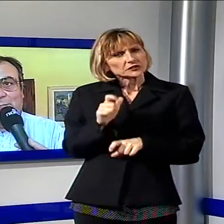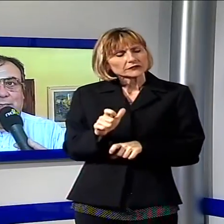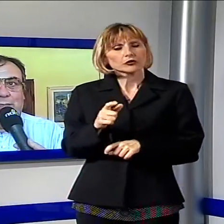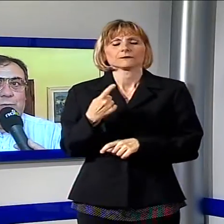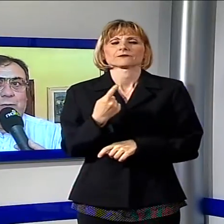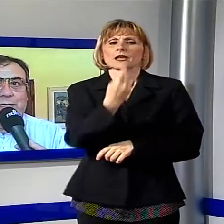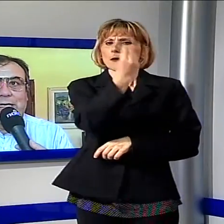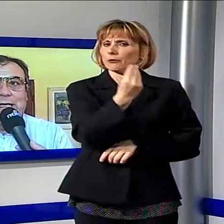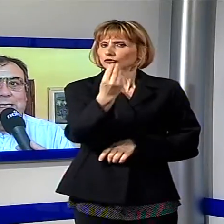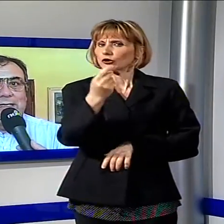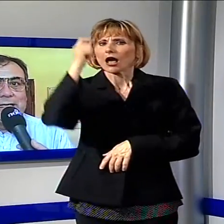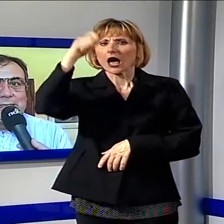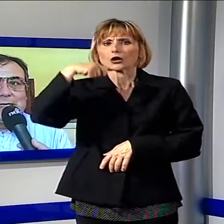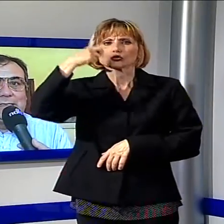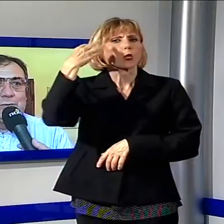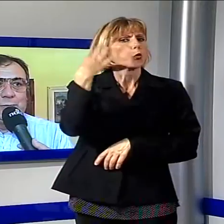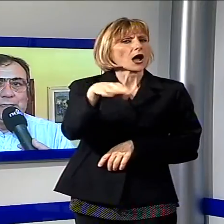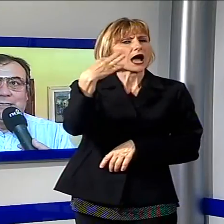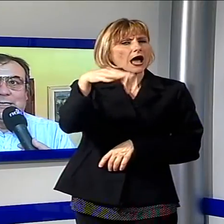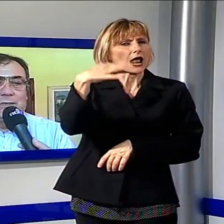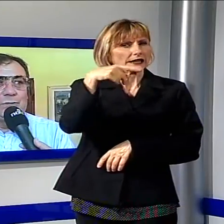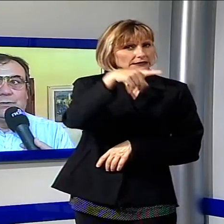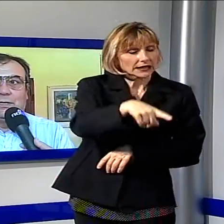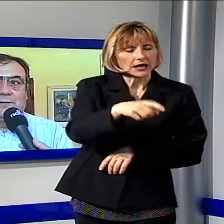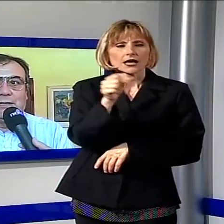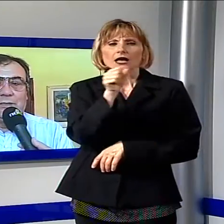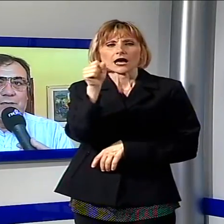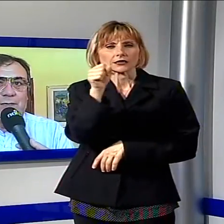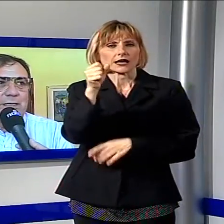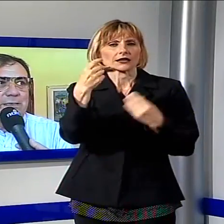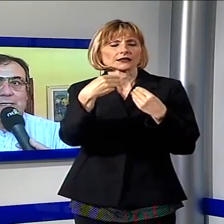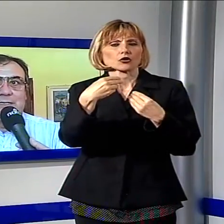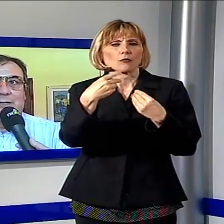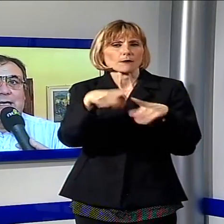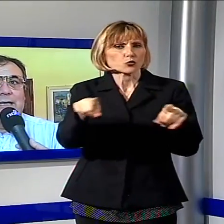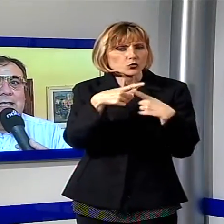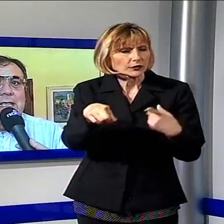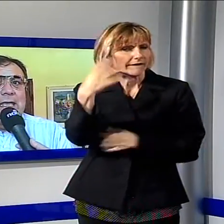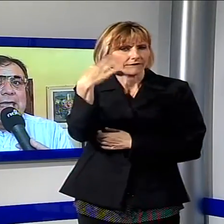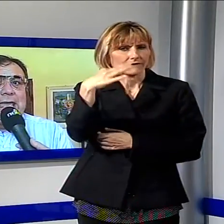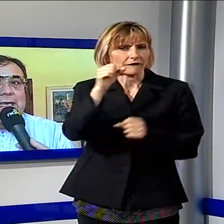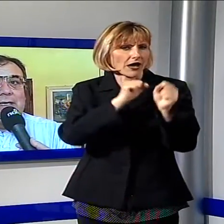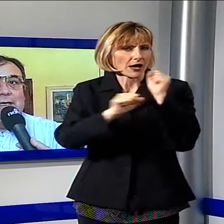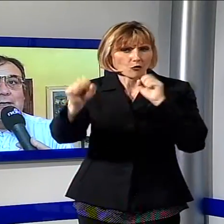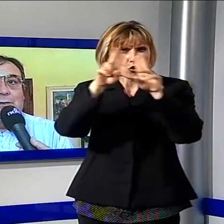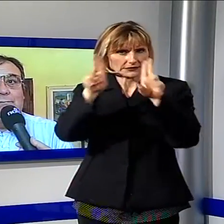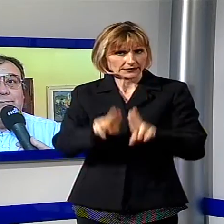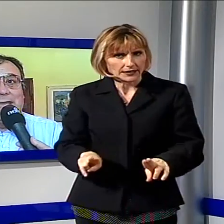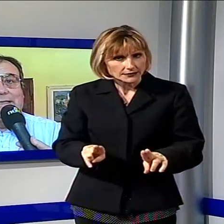interpreti, di assoluta qualità, dei cantanti e strumentisti che sono a livello di fama internazionale e